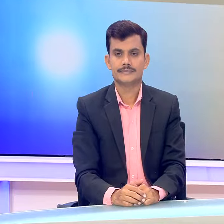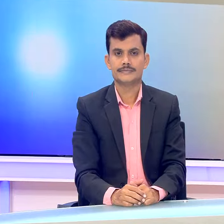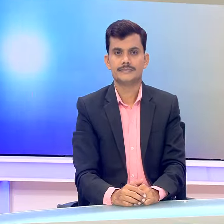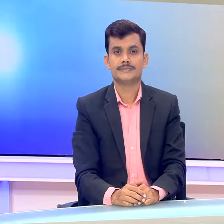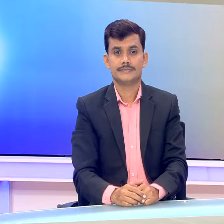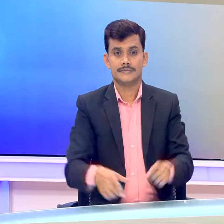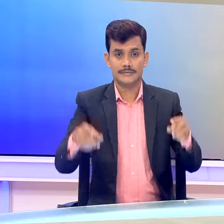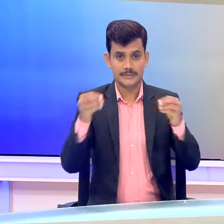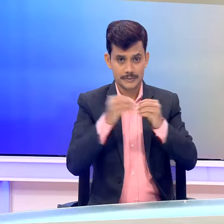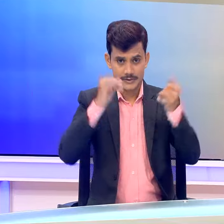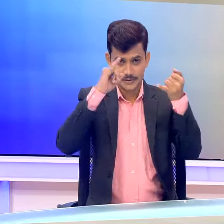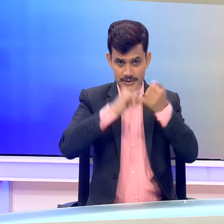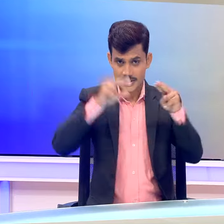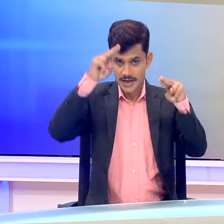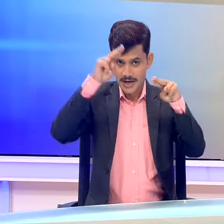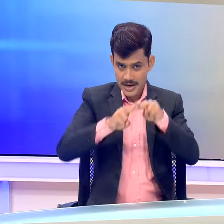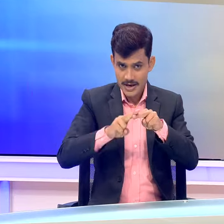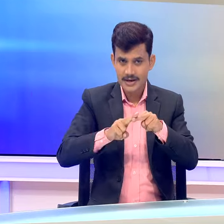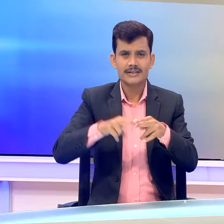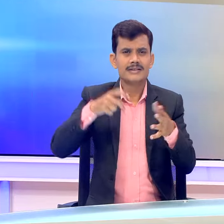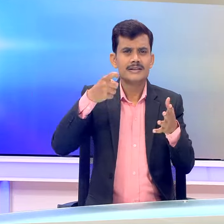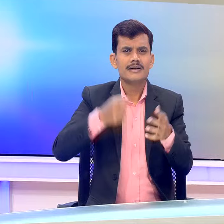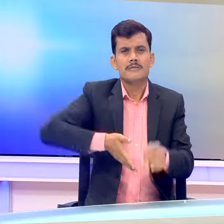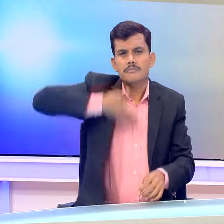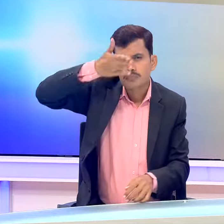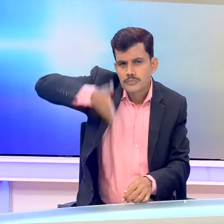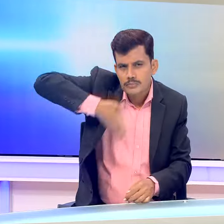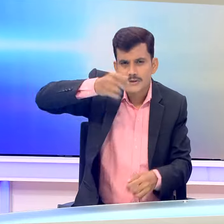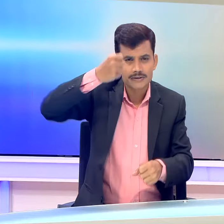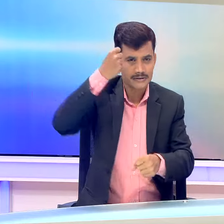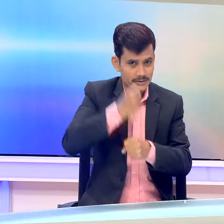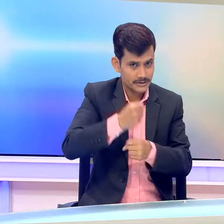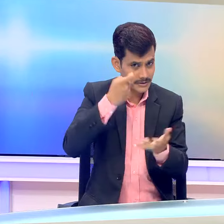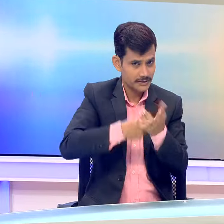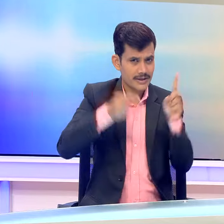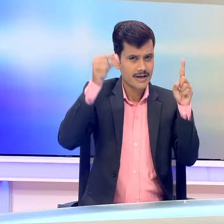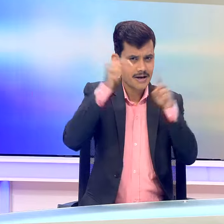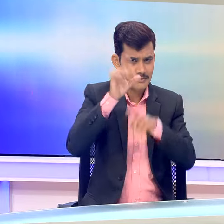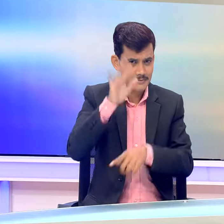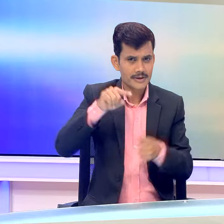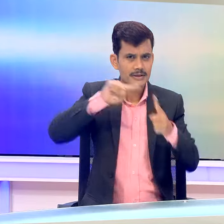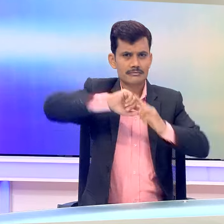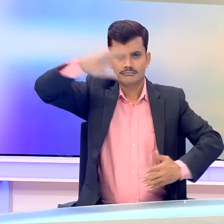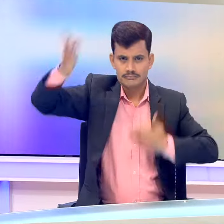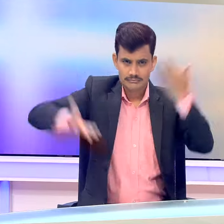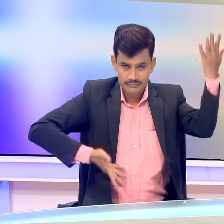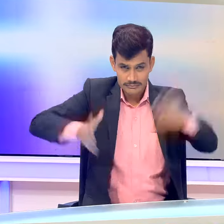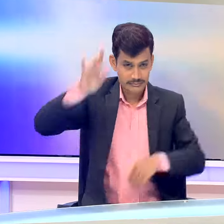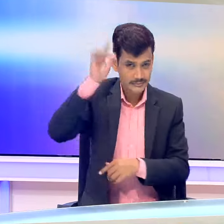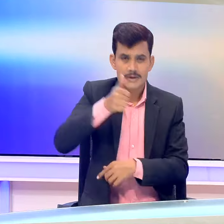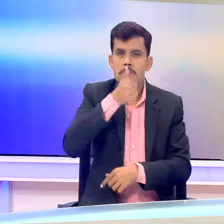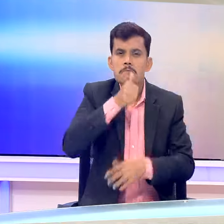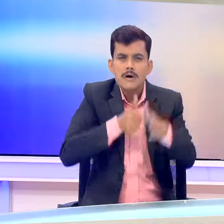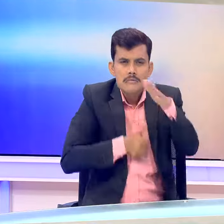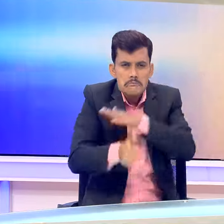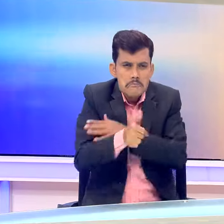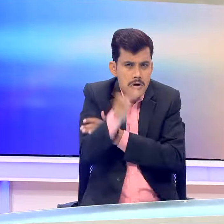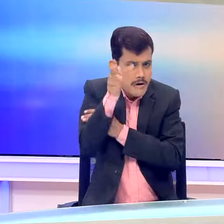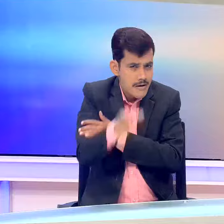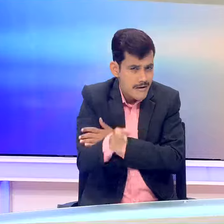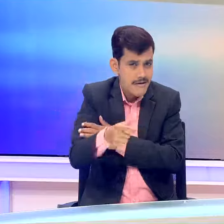इधर सीमा सुरक्षा बल और राज की रेलवे पुलेस जी आरपी ने त्रिपूरा में अवैध रूप से प्रवेश करने के आरोप में